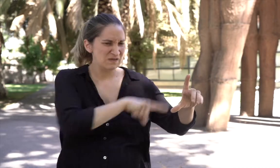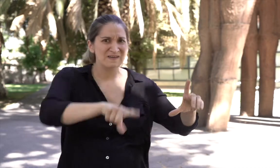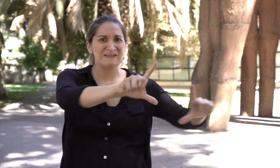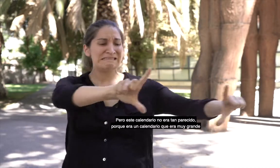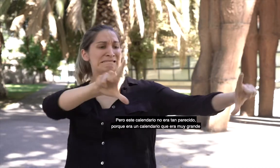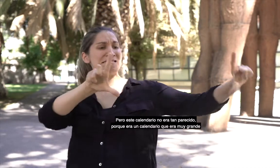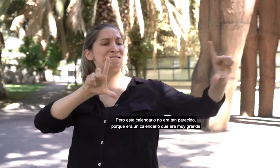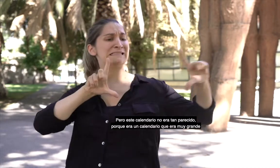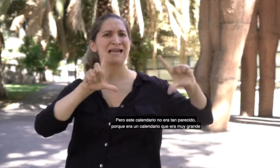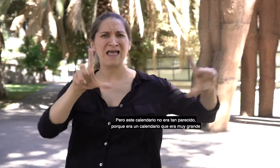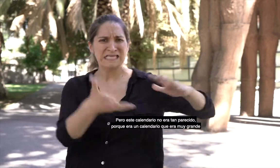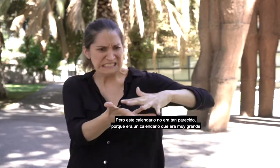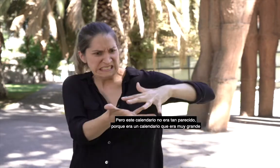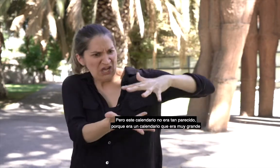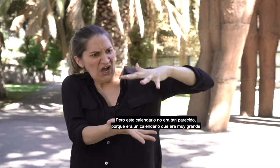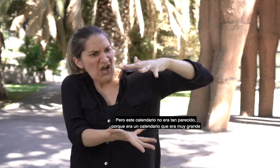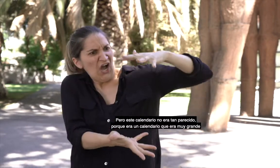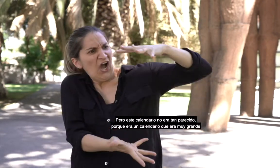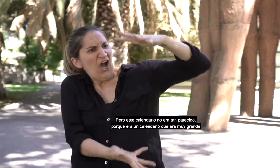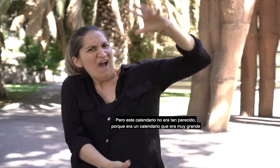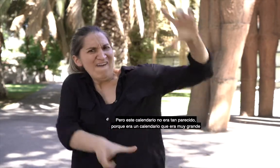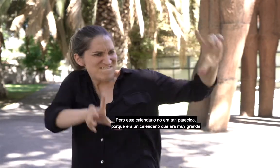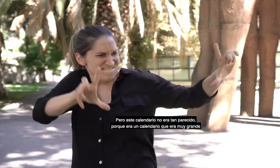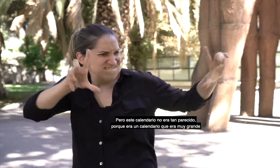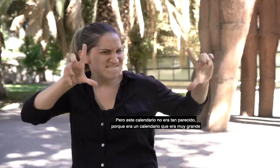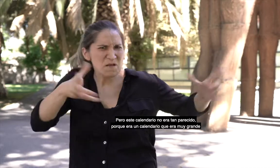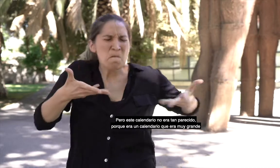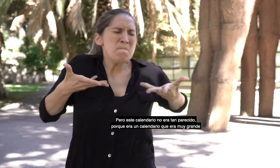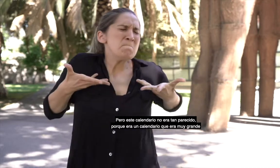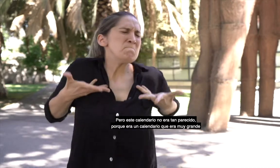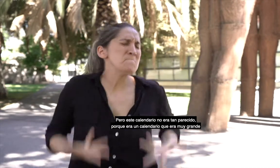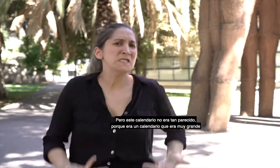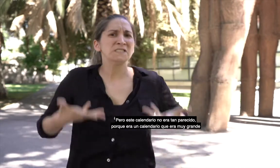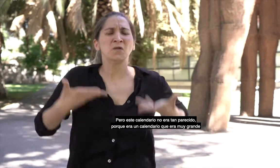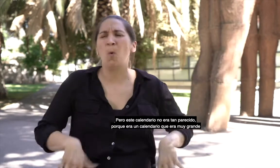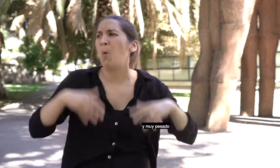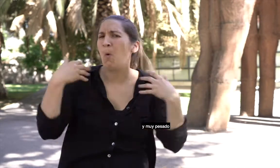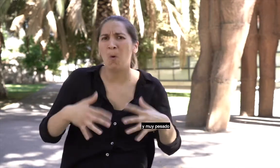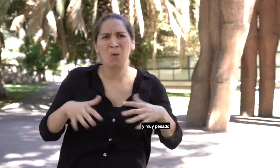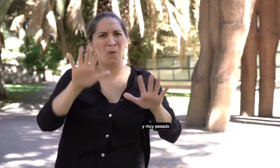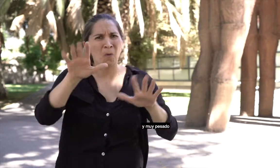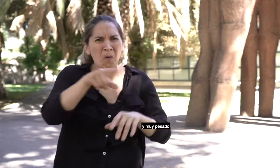Pero este calendario no era tan parecido porque era un calendario que era muy grande y muy pesado.